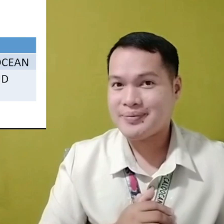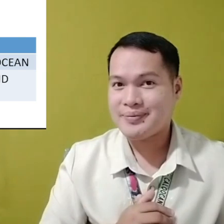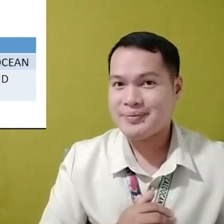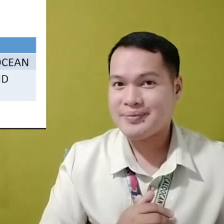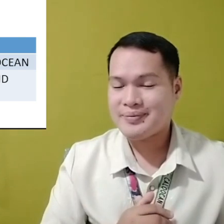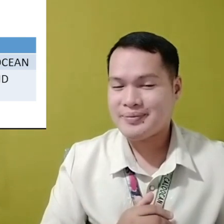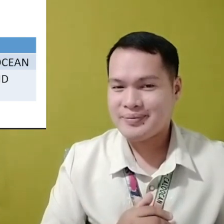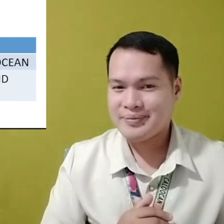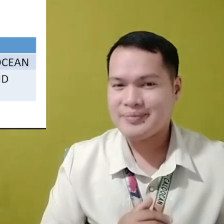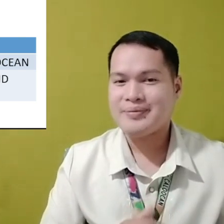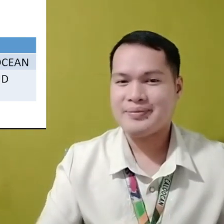Sana matanda ninyo.